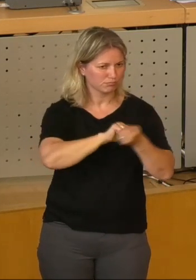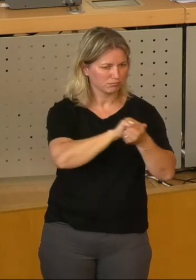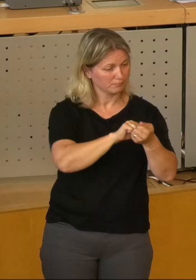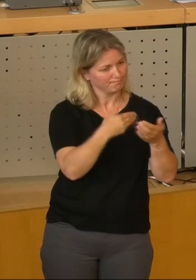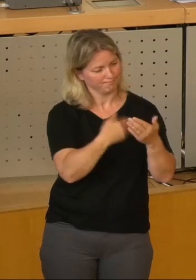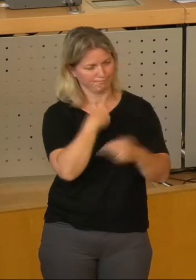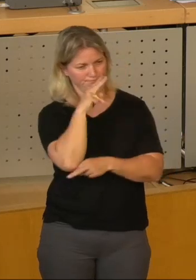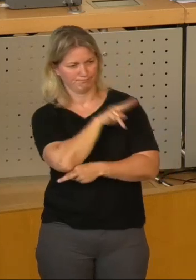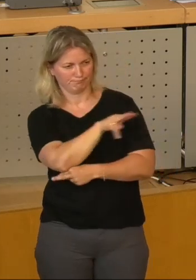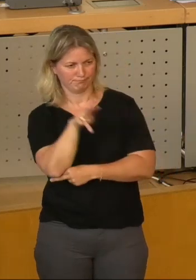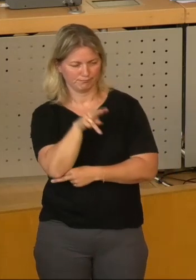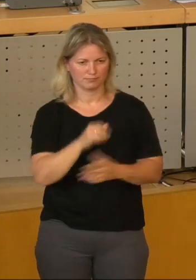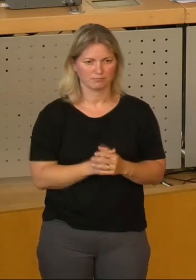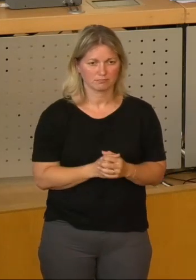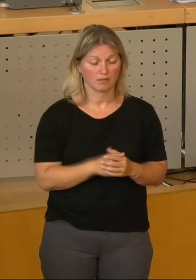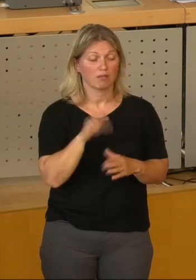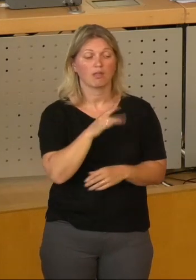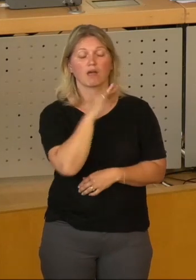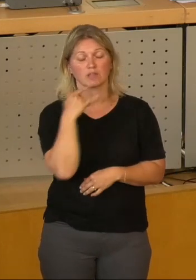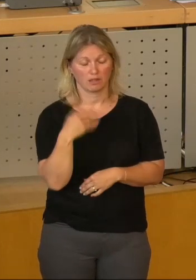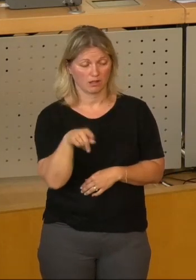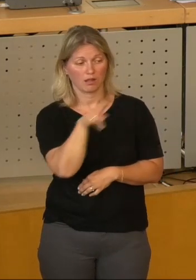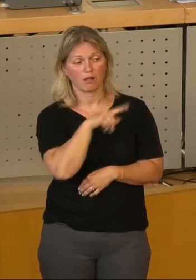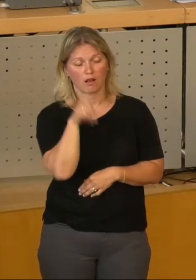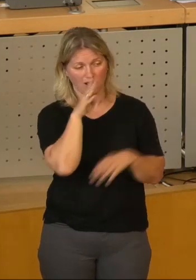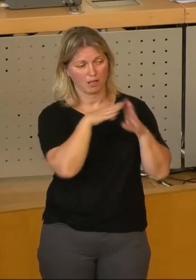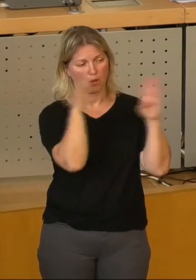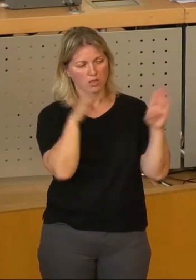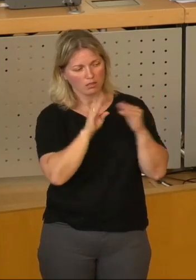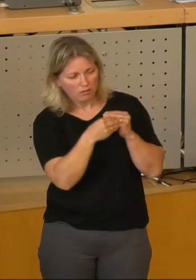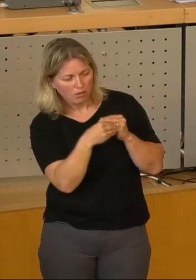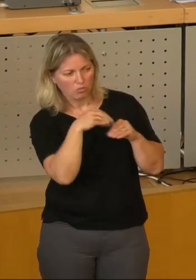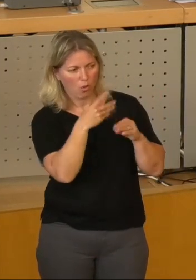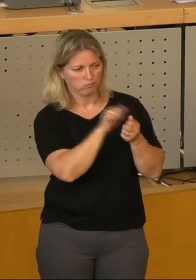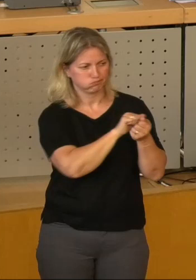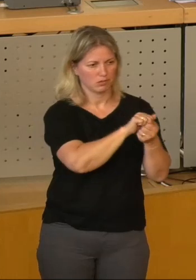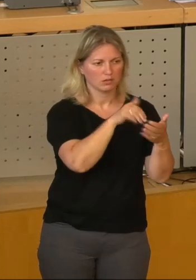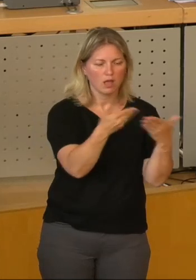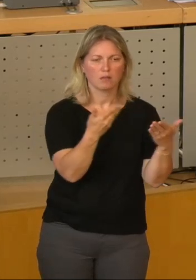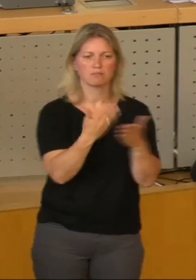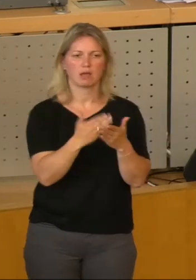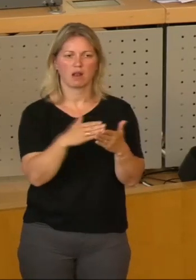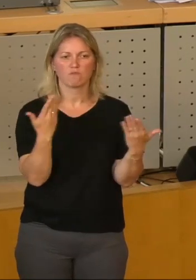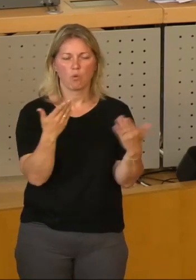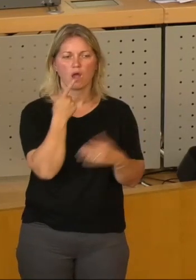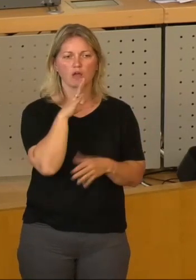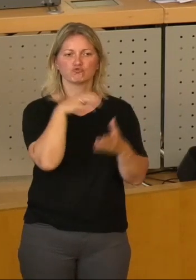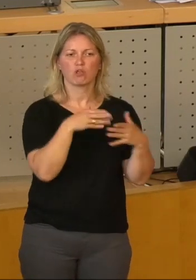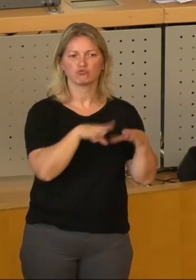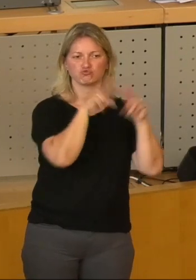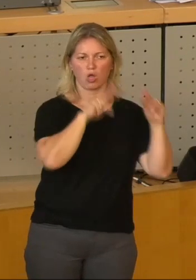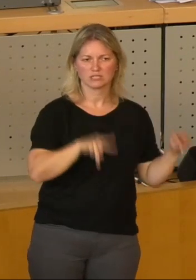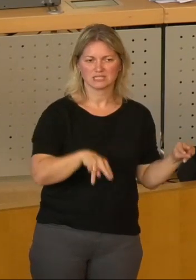da viele Gebäude, die noch im verbogenen schlummern. Zum Beispiel der freie Platz, der sich zwischen Stadtschloss